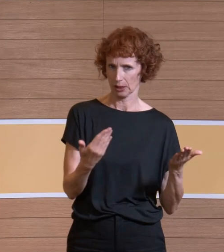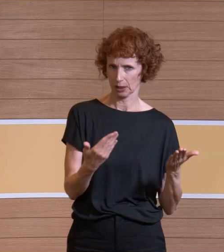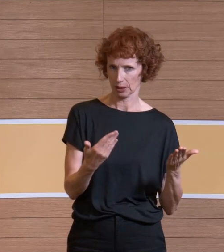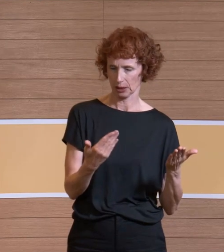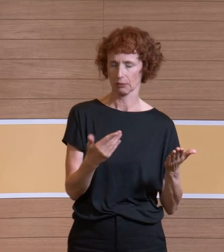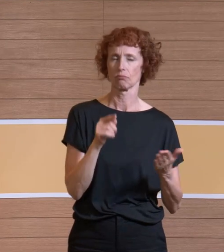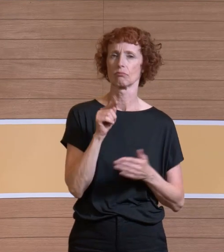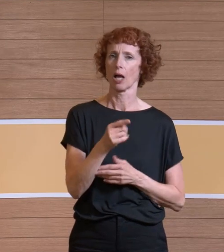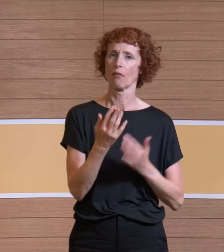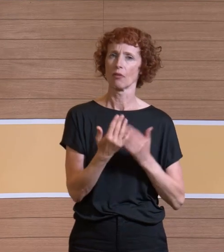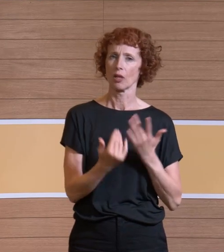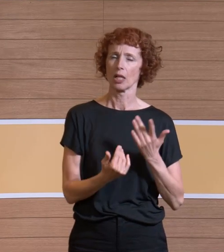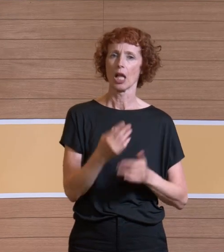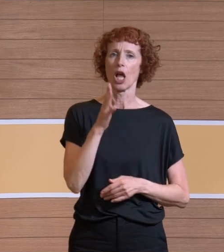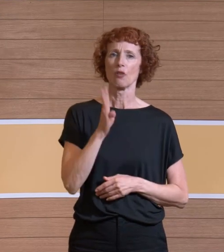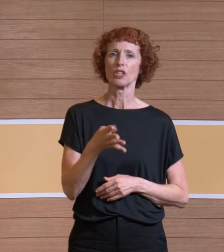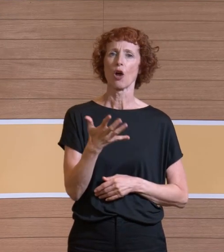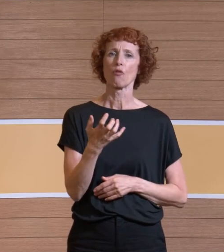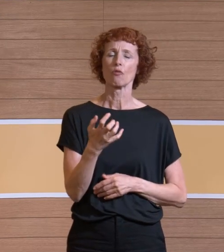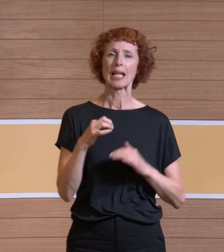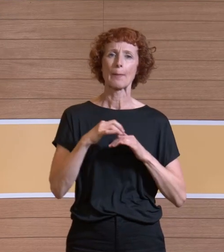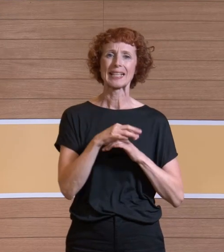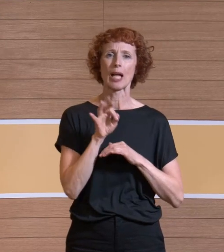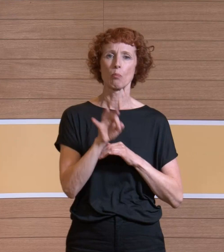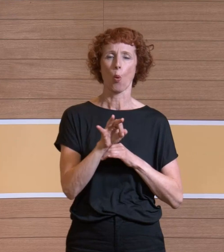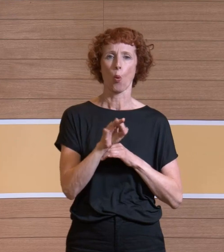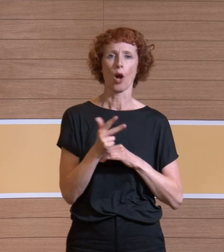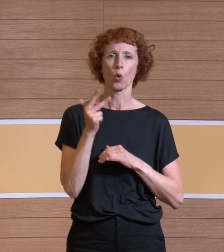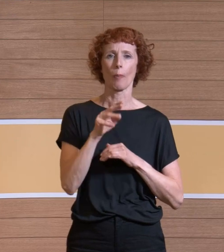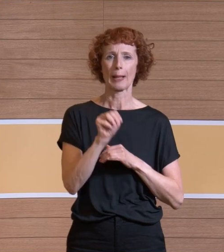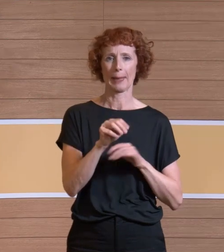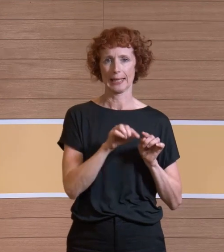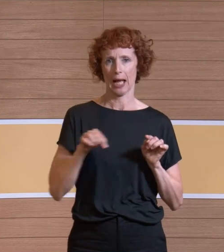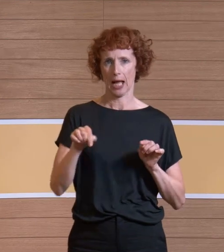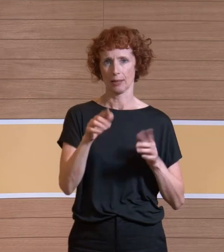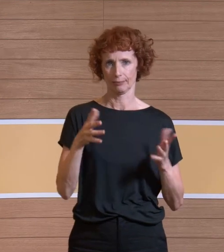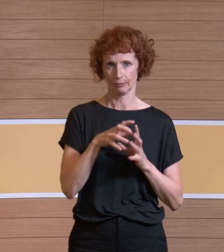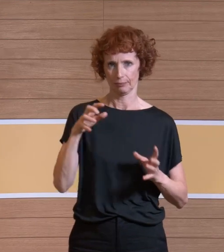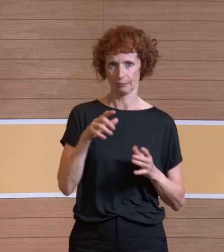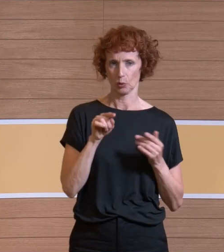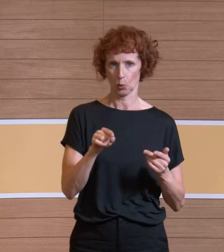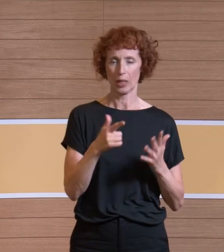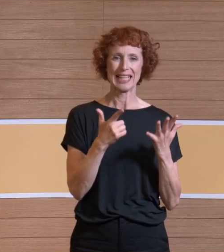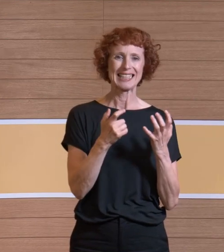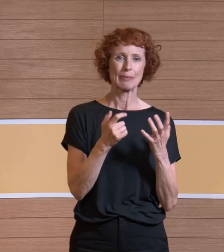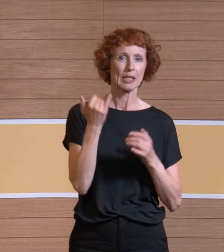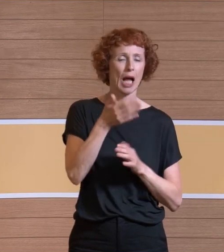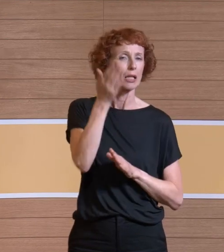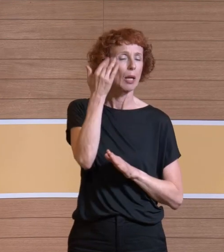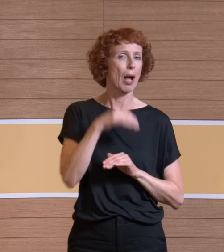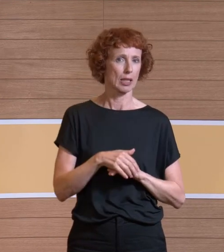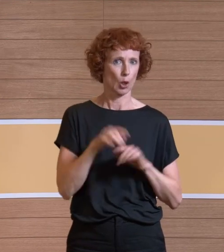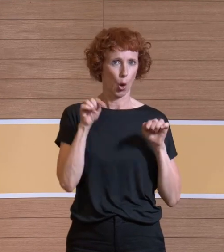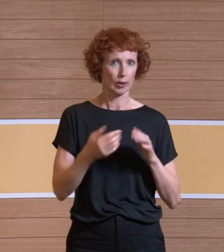al., lag bei 450 Bakterien pro Kubikmeter. Und das war in den 70er Jahren. Also heute, wenn Sie neuere